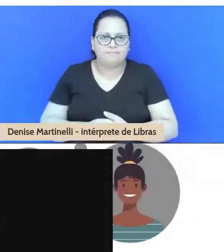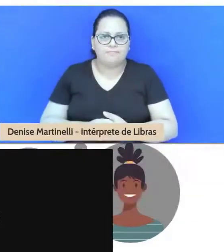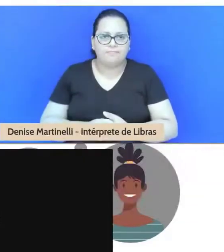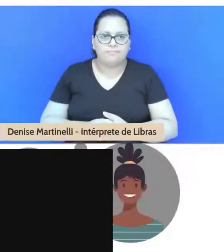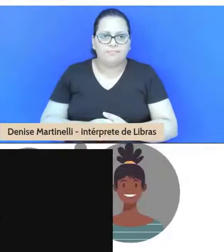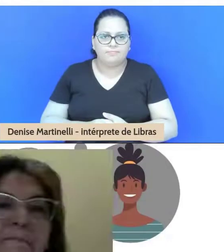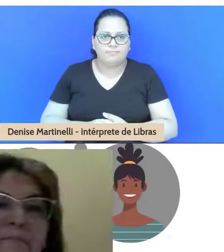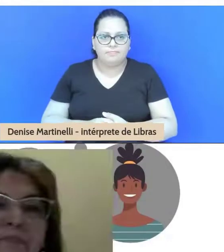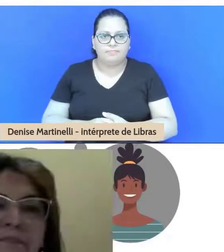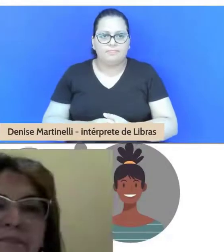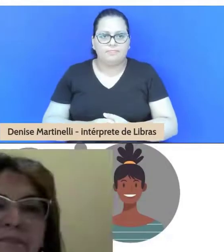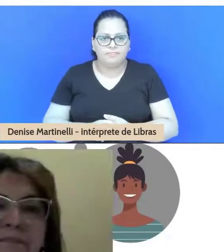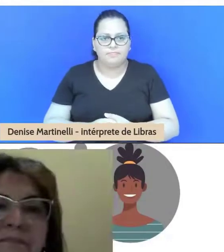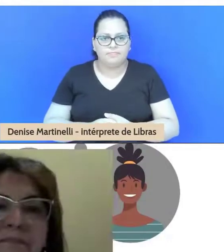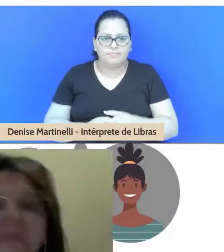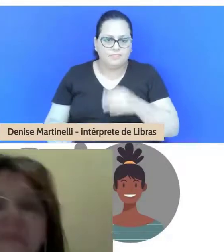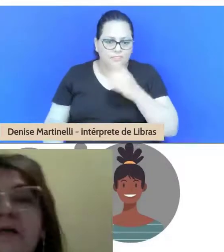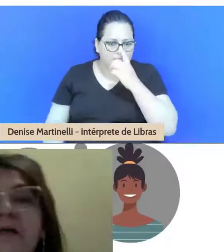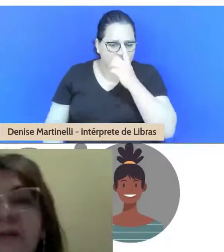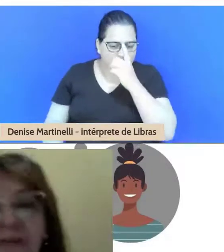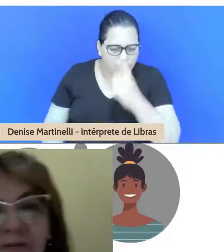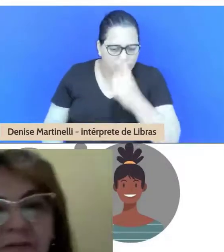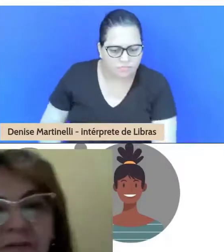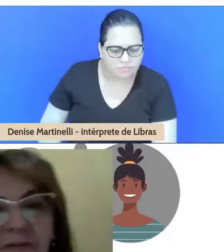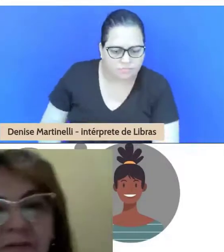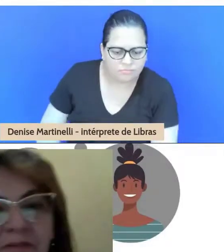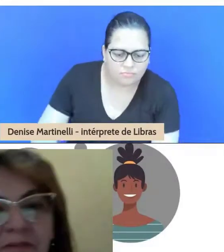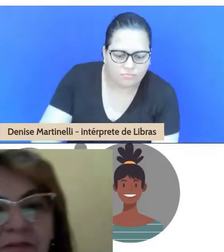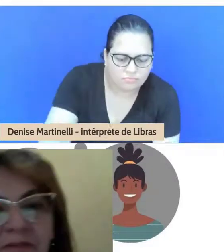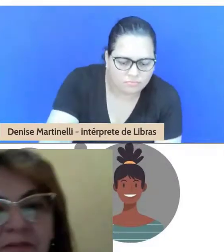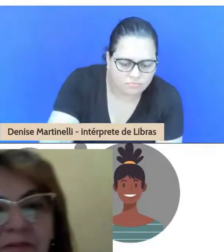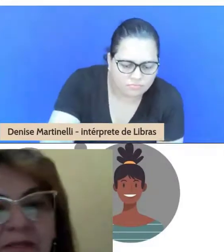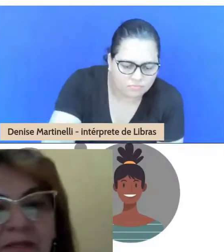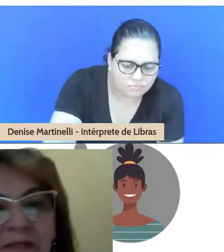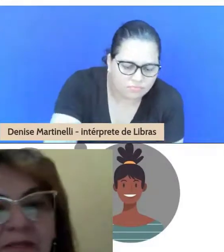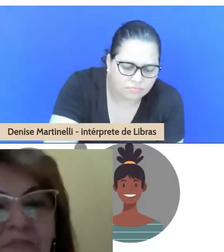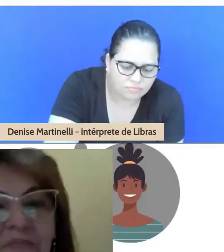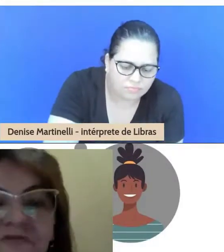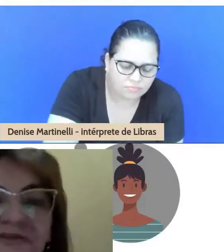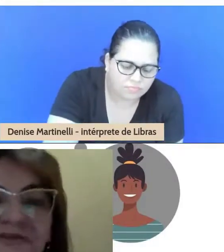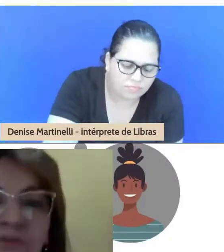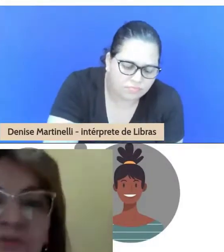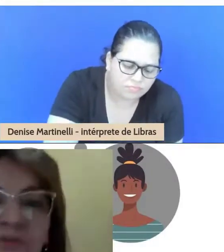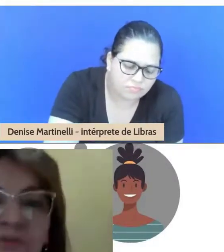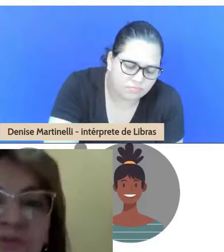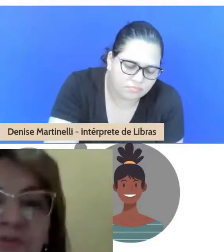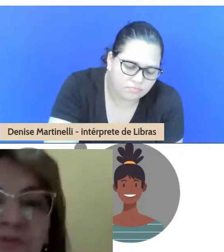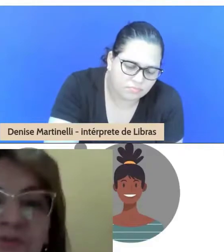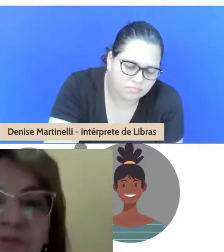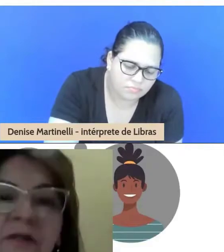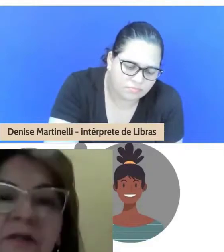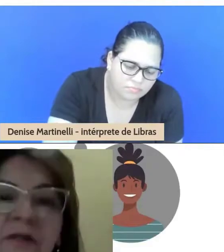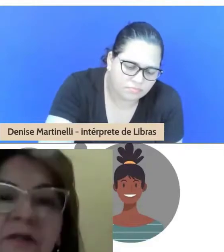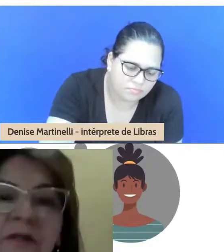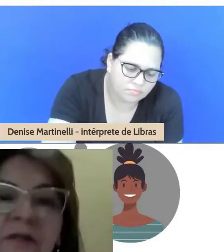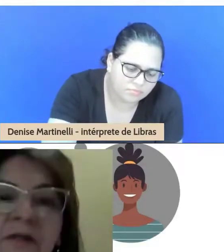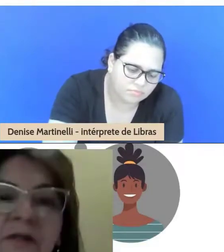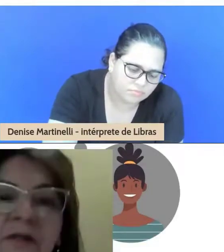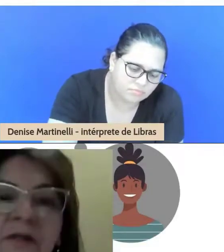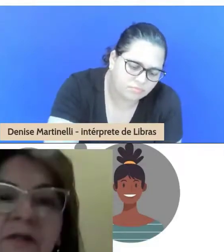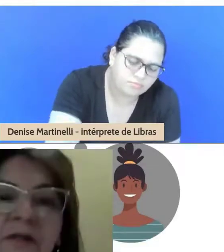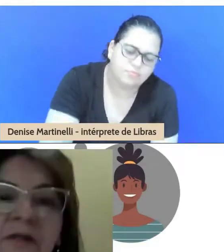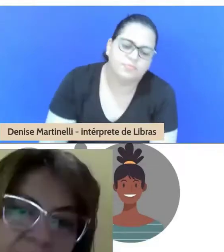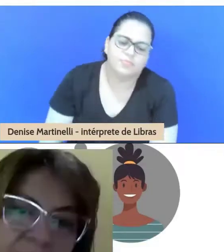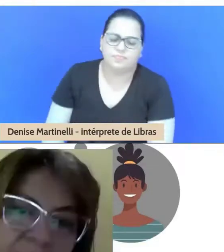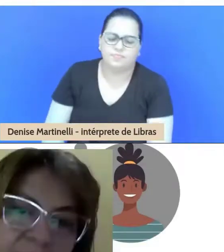Tudo bem? Agradeço a participação. Muito obrigada pela sua fala e parabéns